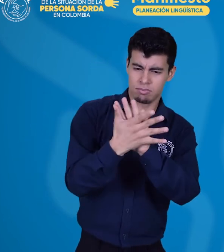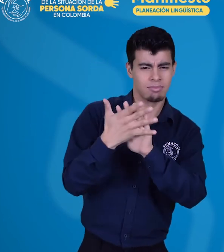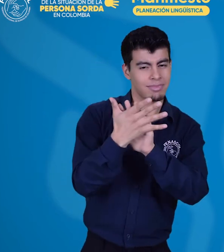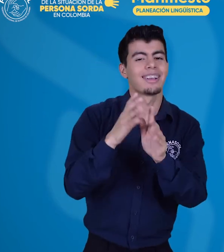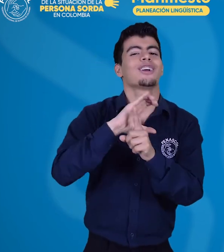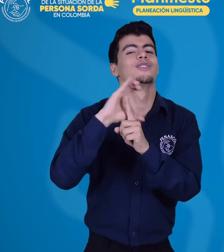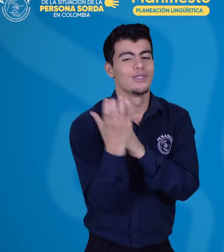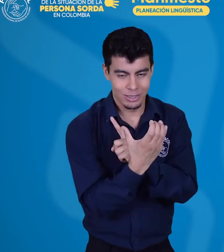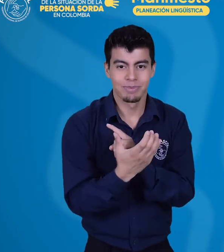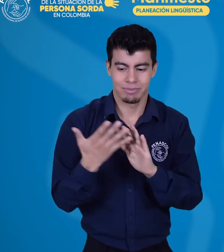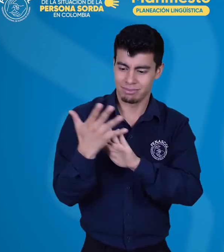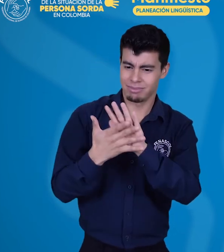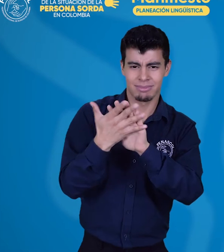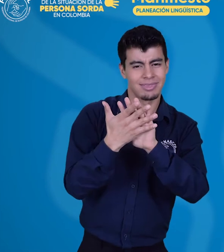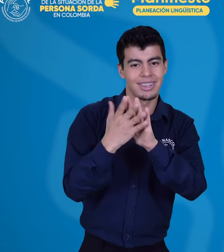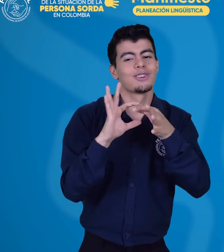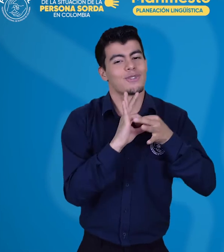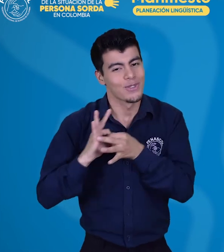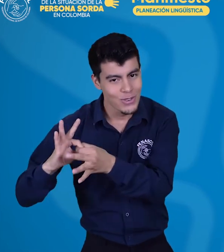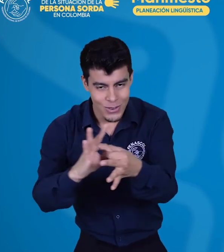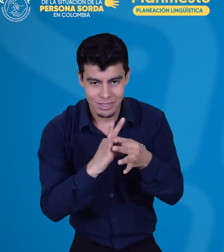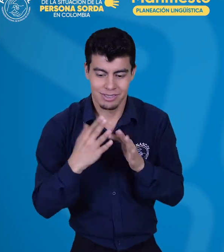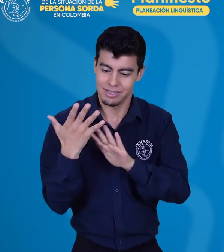inherente al ser sordo y a la lengua.